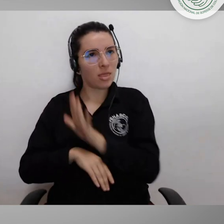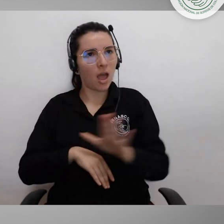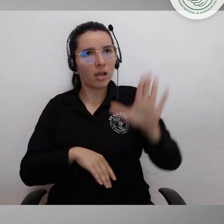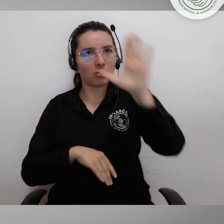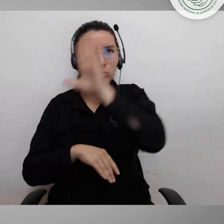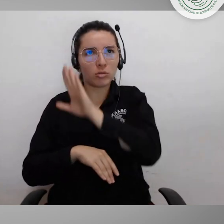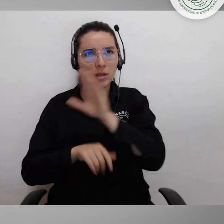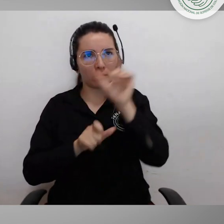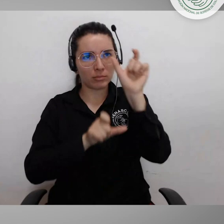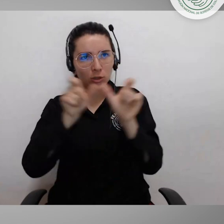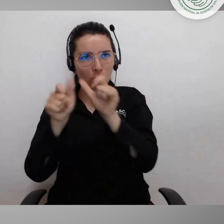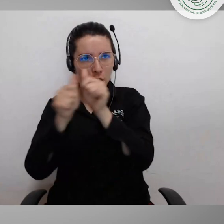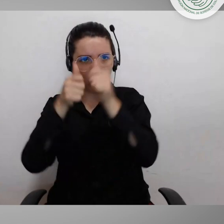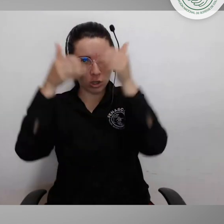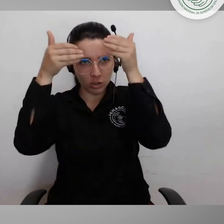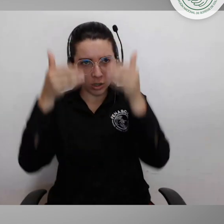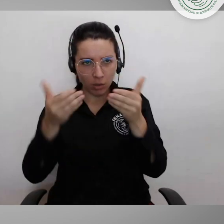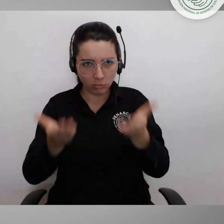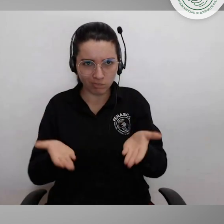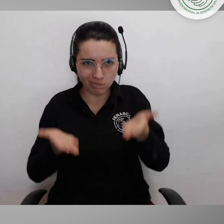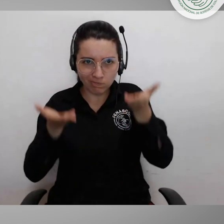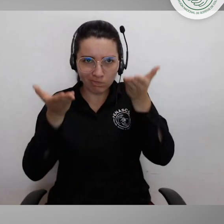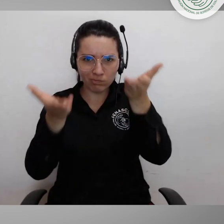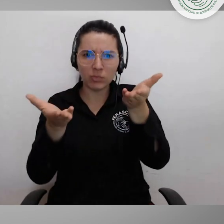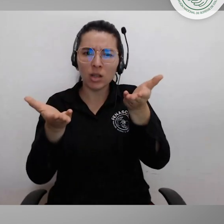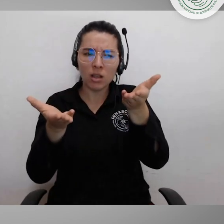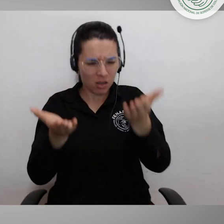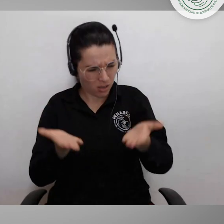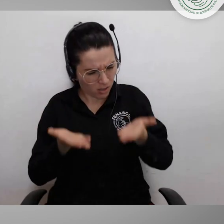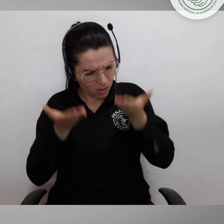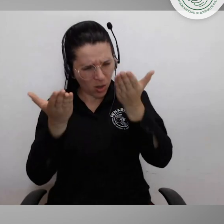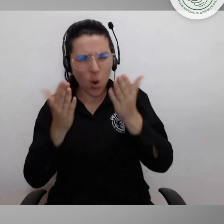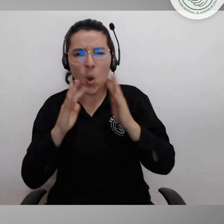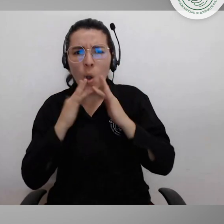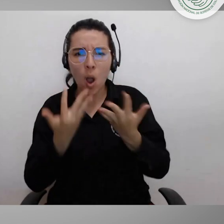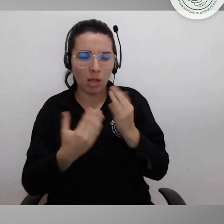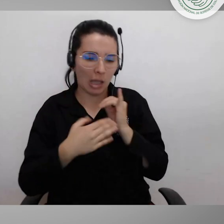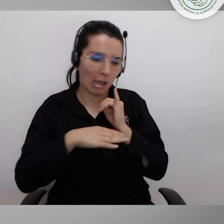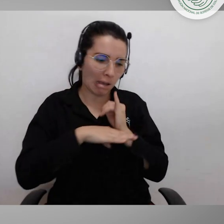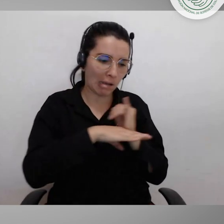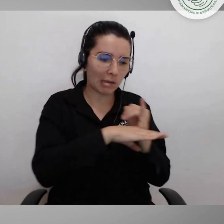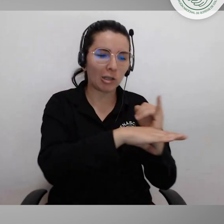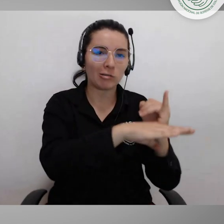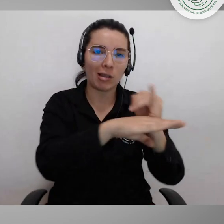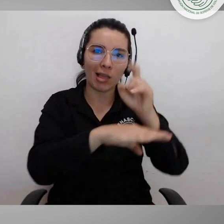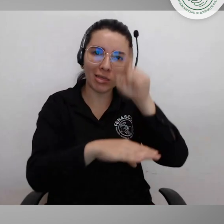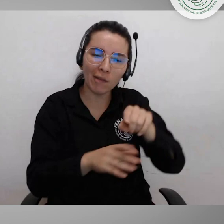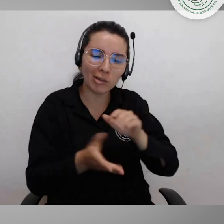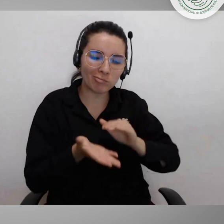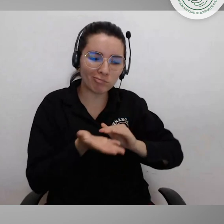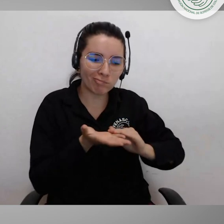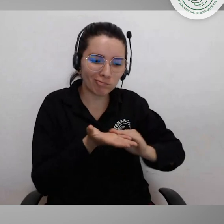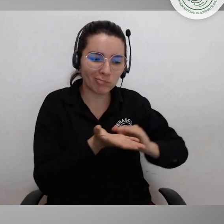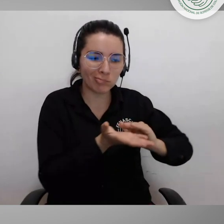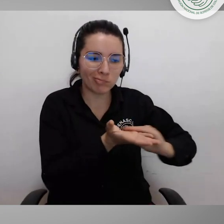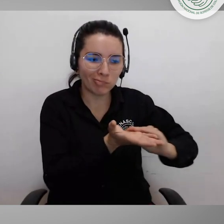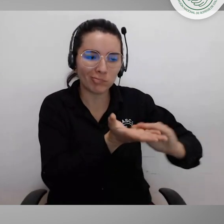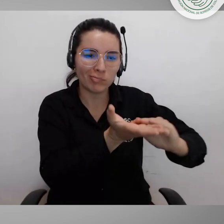constitucionalidad, es decir, que hacen parte del ordenamiento nacional y que implica unas